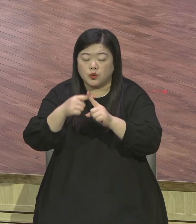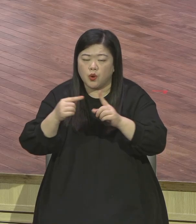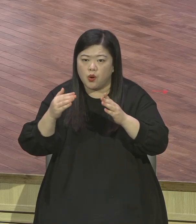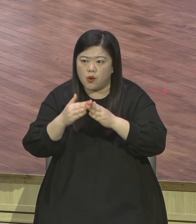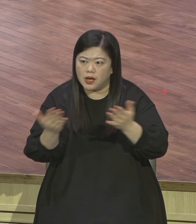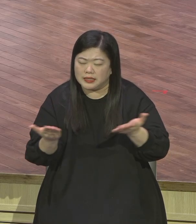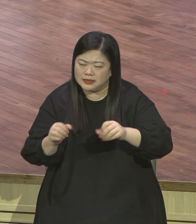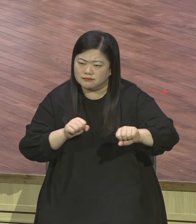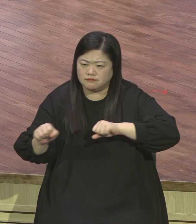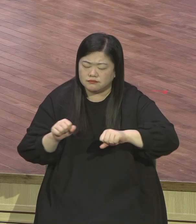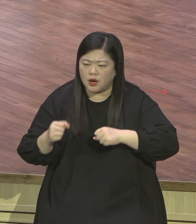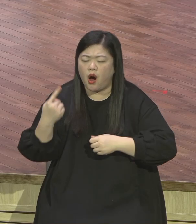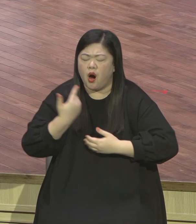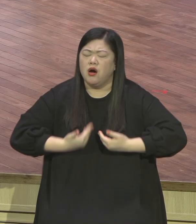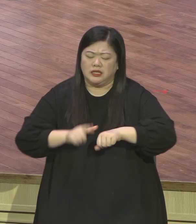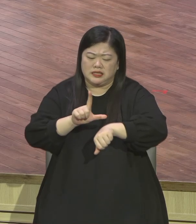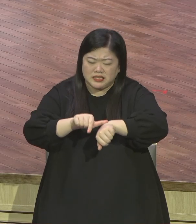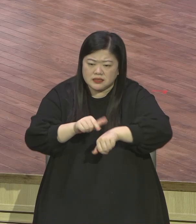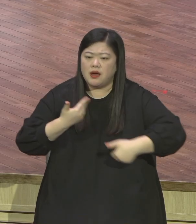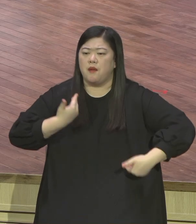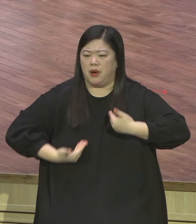아멘 말이 필요 없잖아요